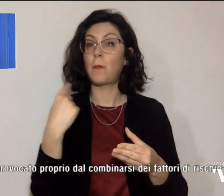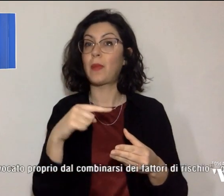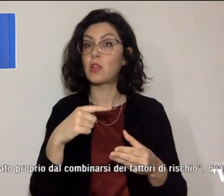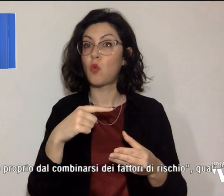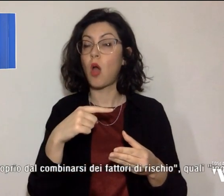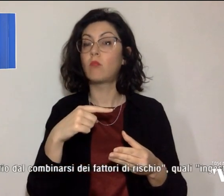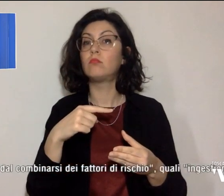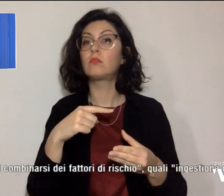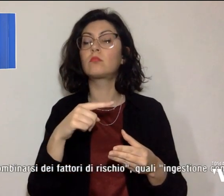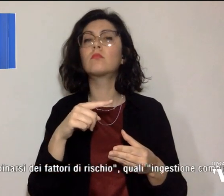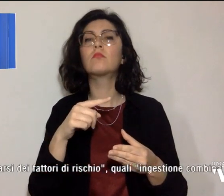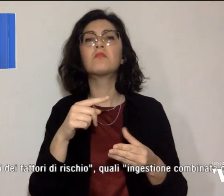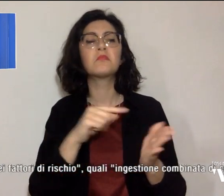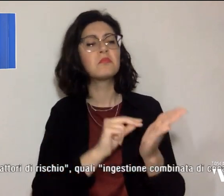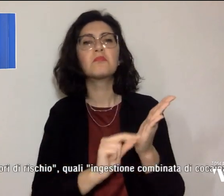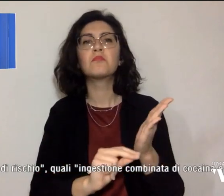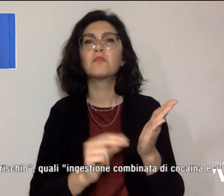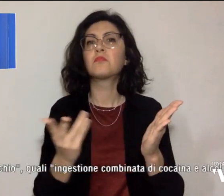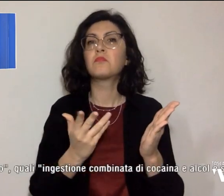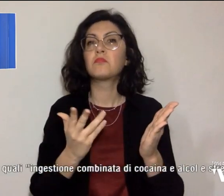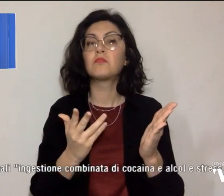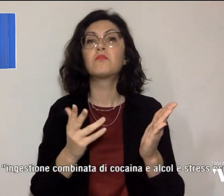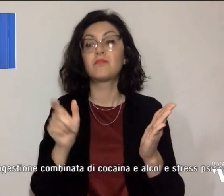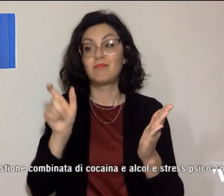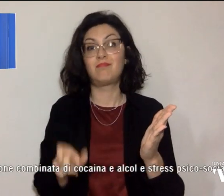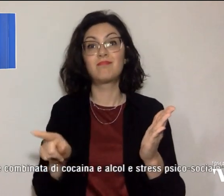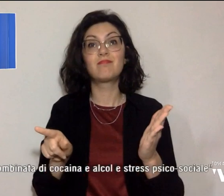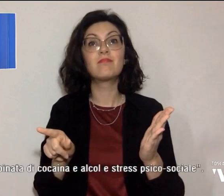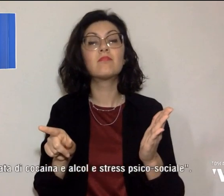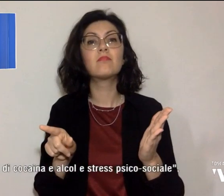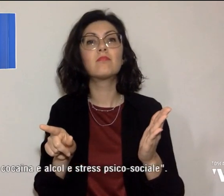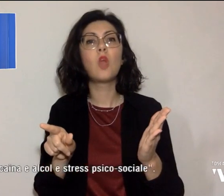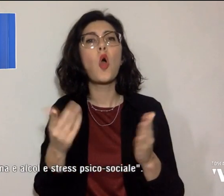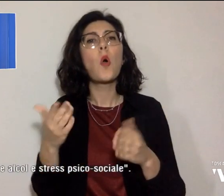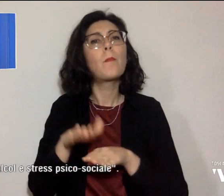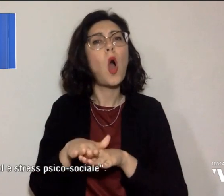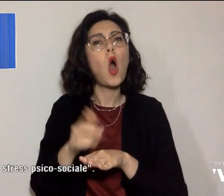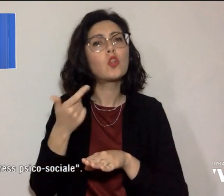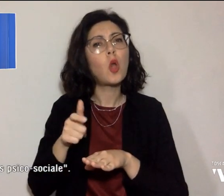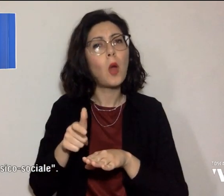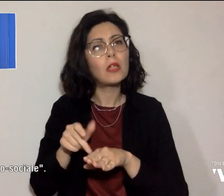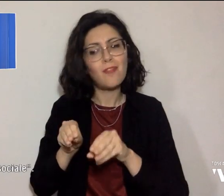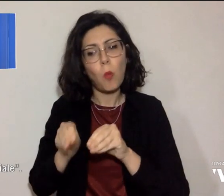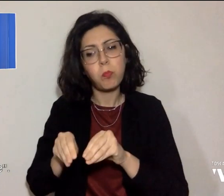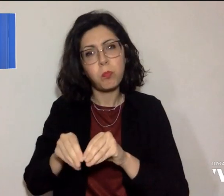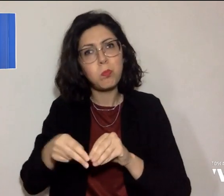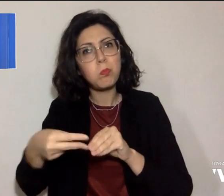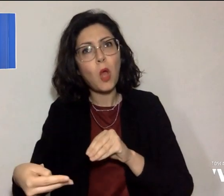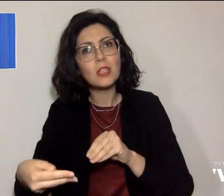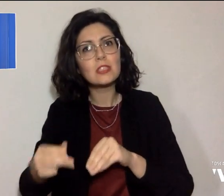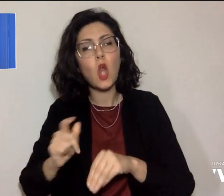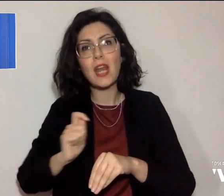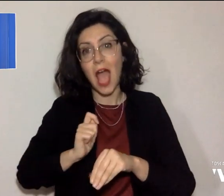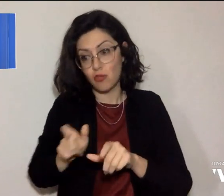viene sottolineato che Arfoui non è morto per la posizione in cui gli agenti del commissariato lo